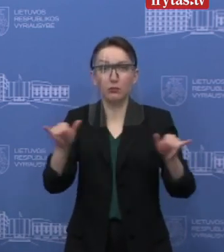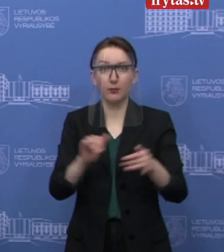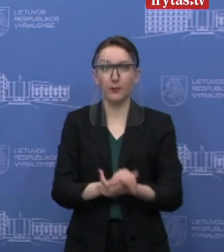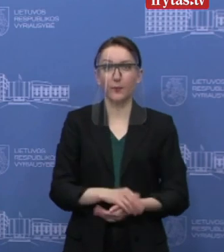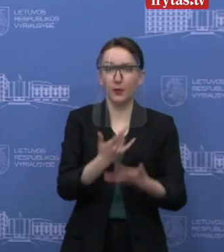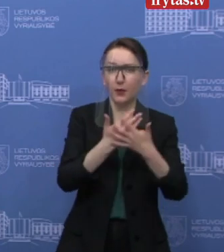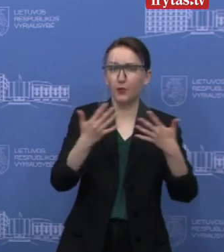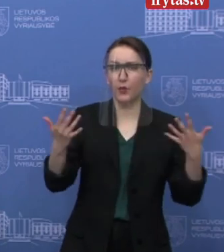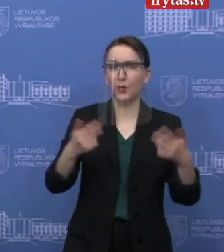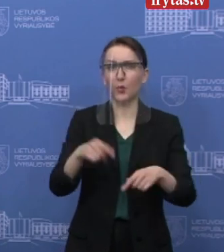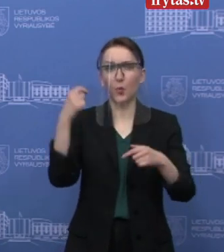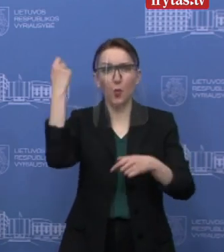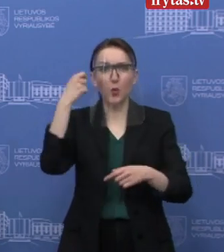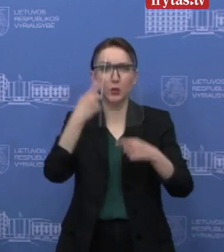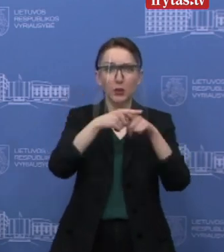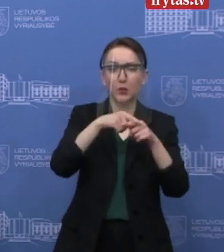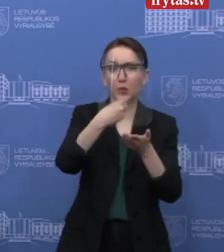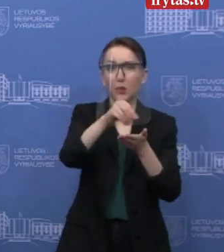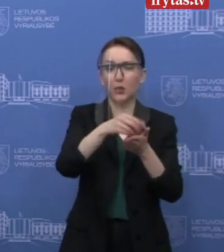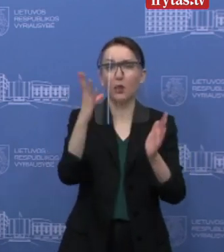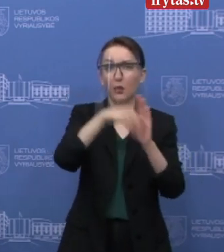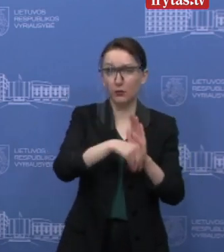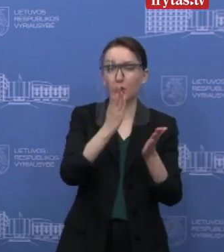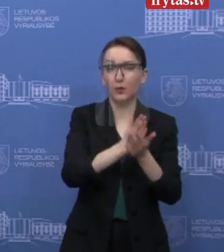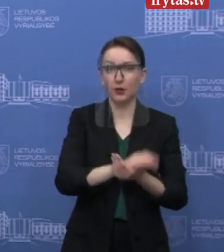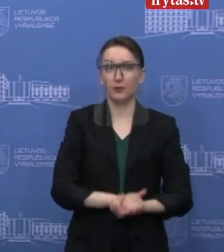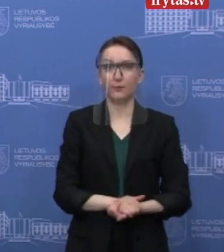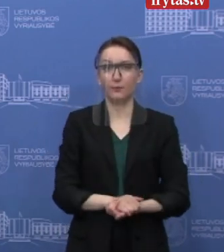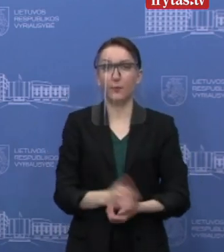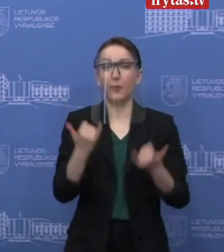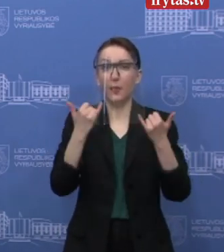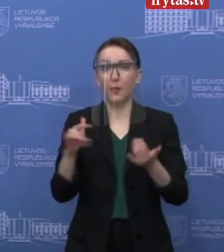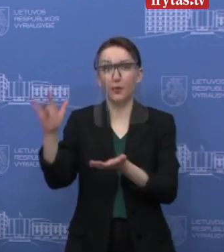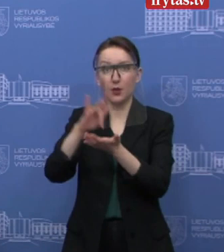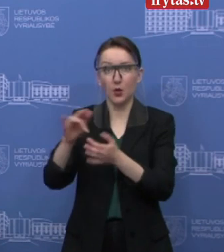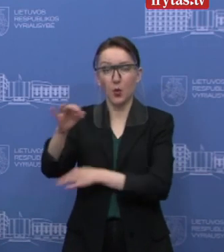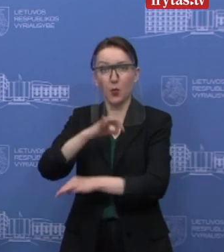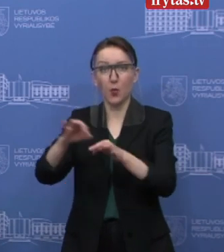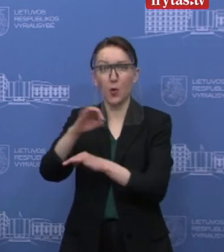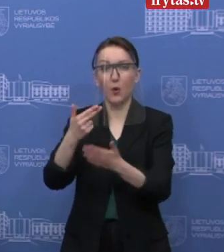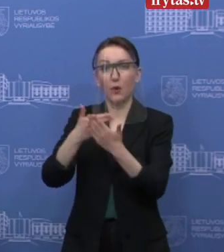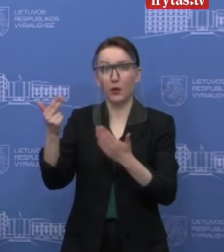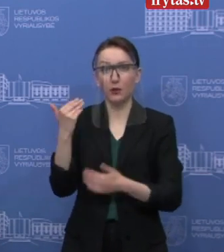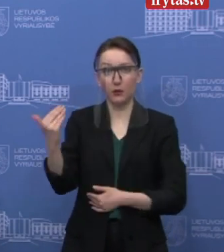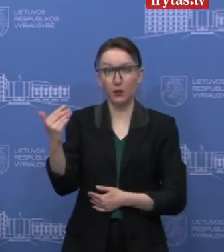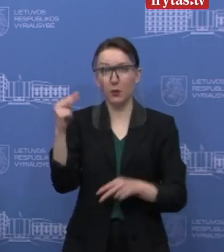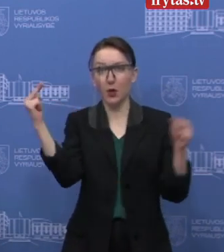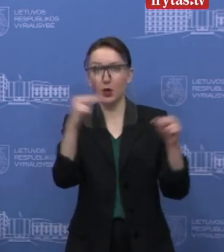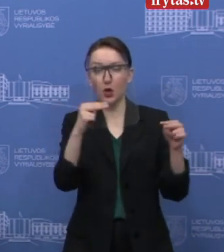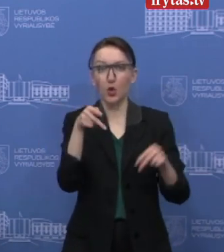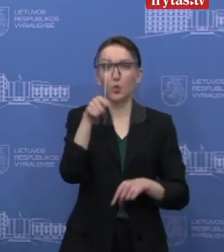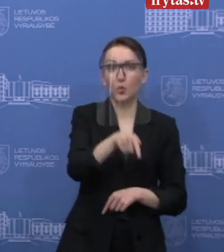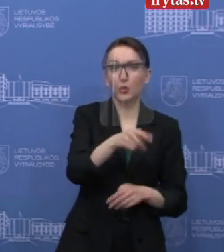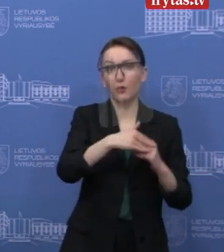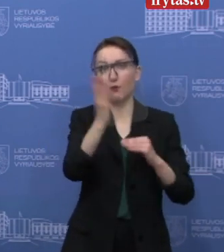įvairios mokslinės įrangos įsigyjimas ir panašiai. Šiuo metu Centrinė projektų valdymo agentura prižiūri per